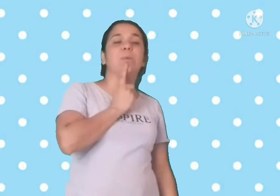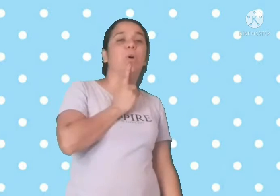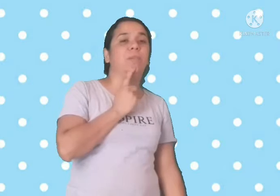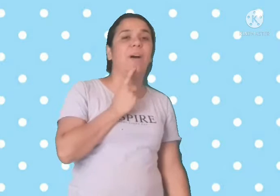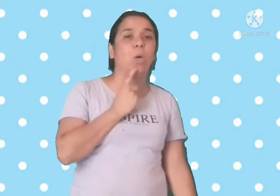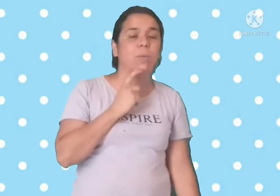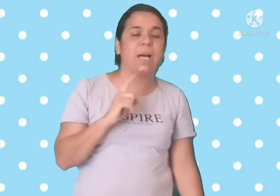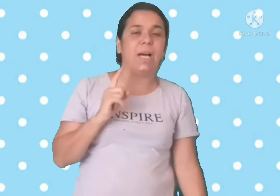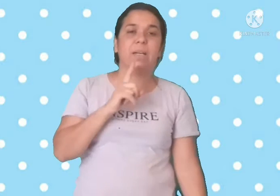Simone vai contar.